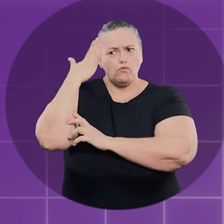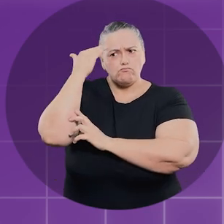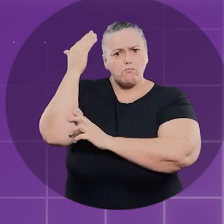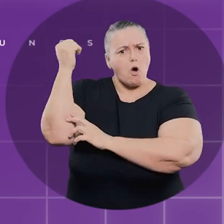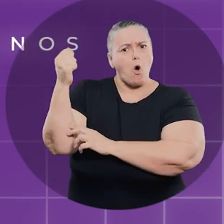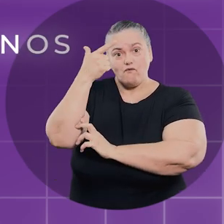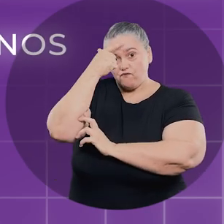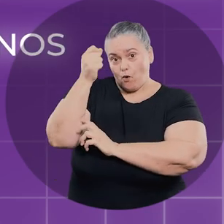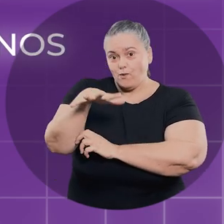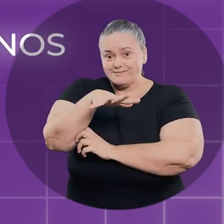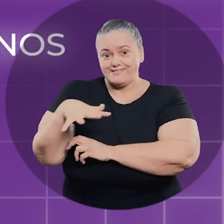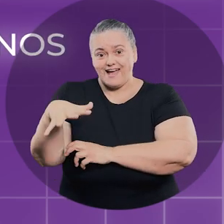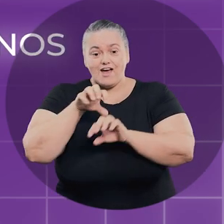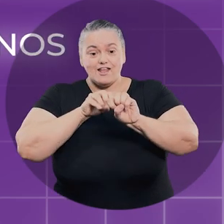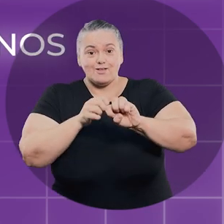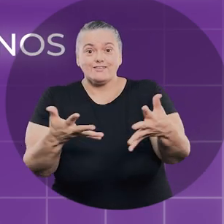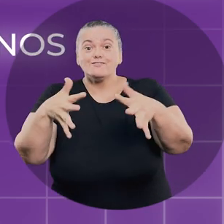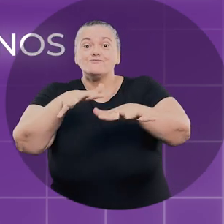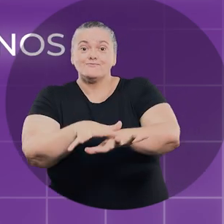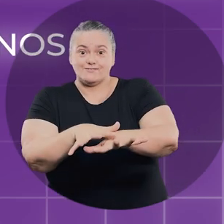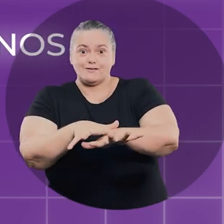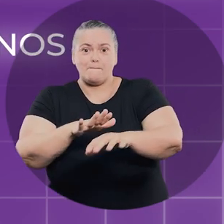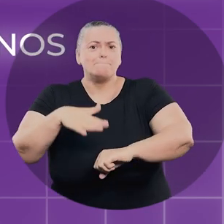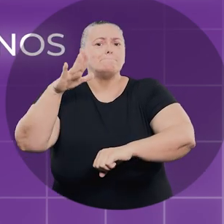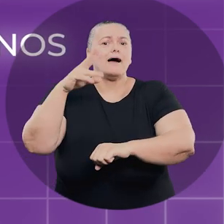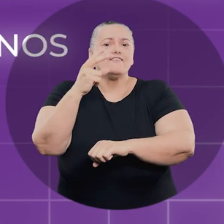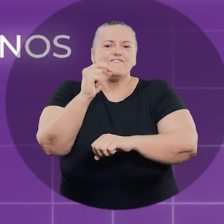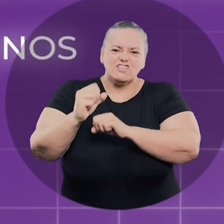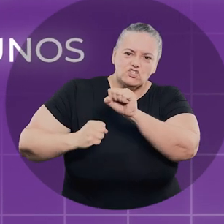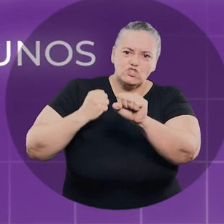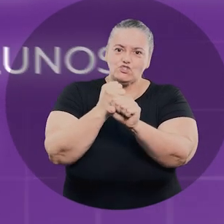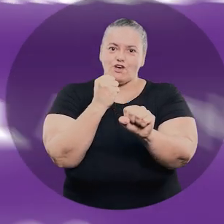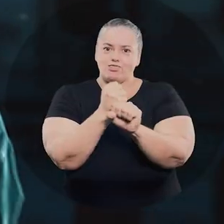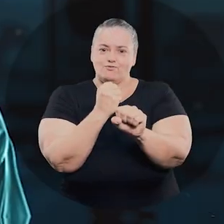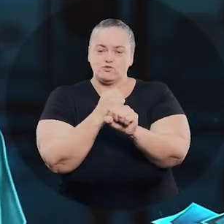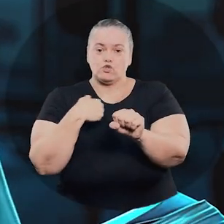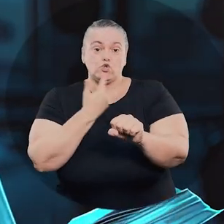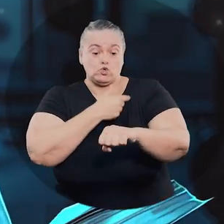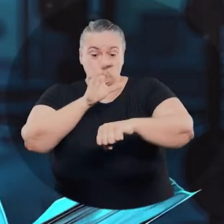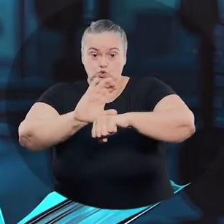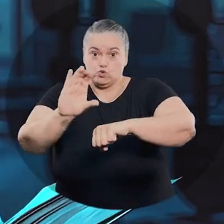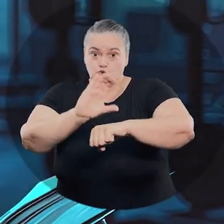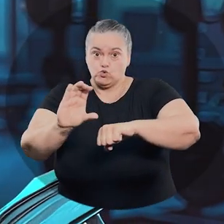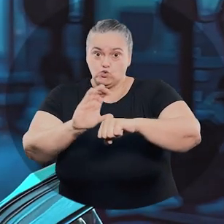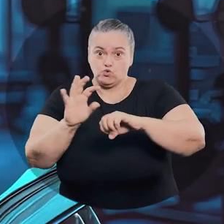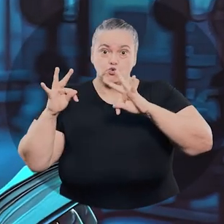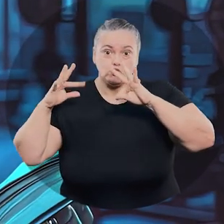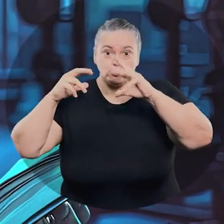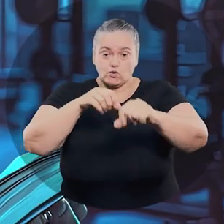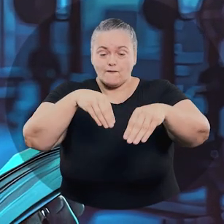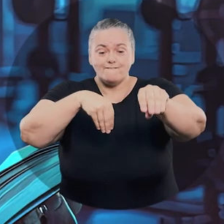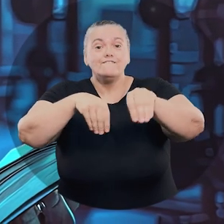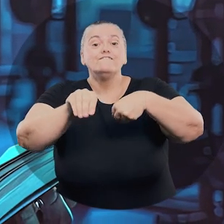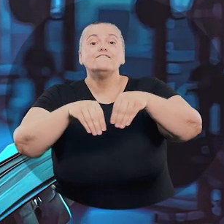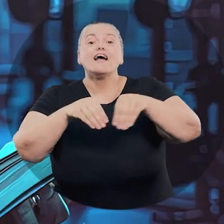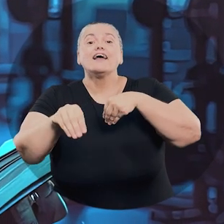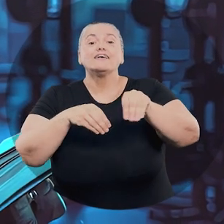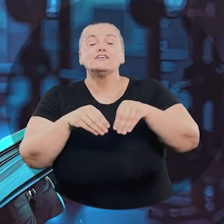instituição na área da educação inclusiva há mais de 20 anos. Nosso curso é totalmente flexível, permitindo que